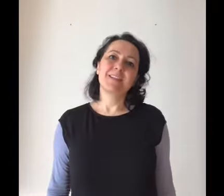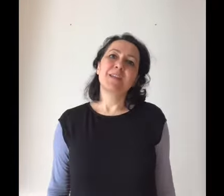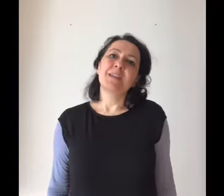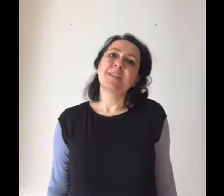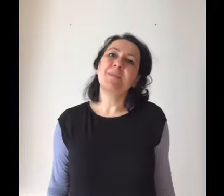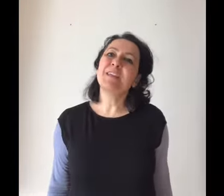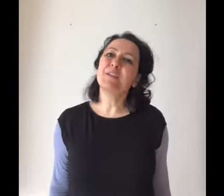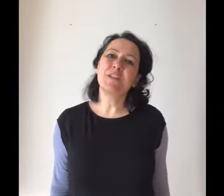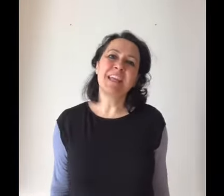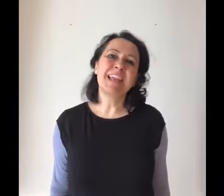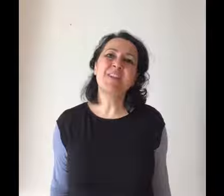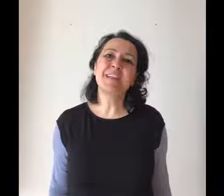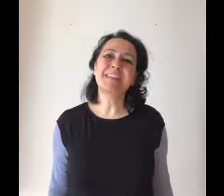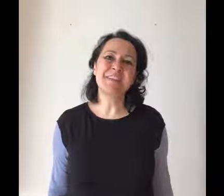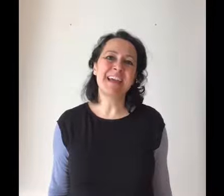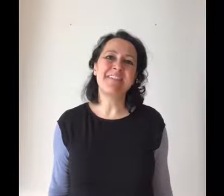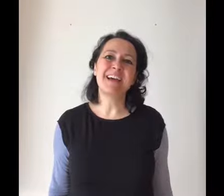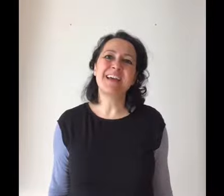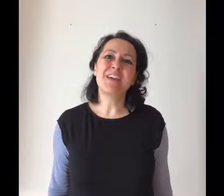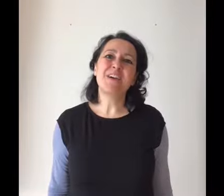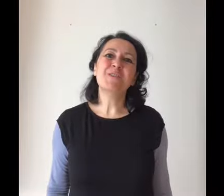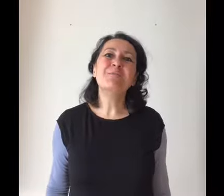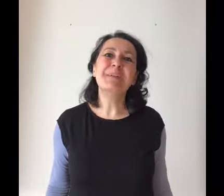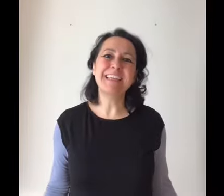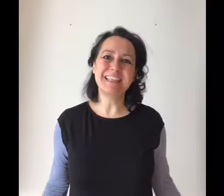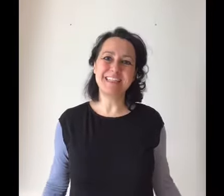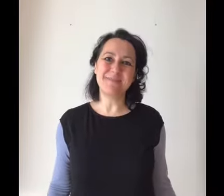Spesso Cenerentola sognava un principe.